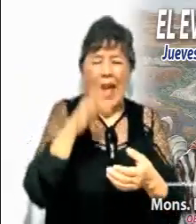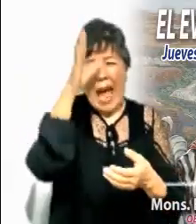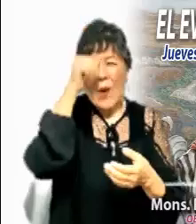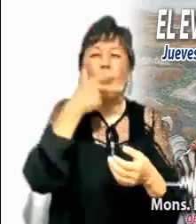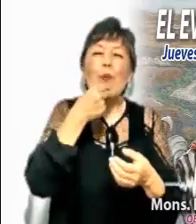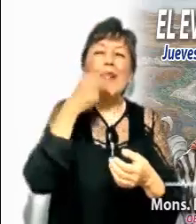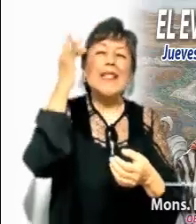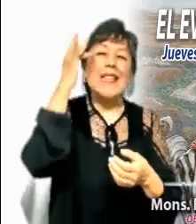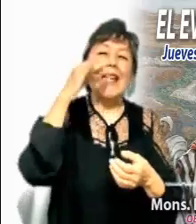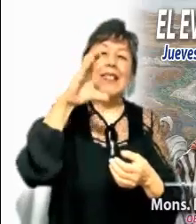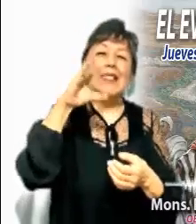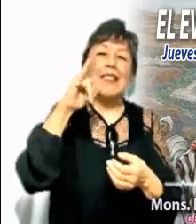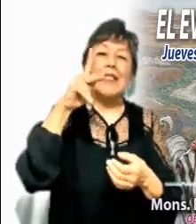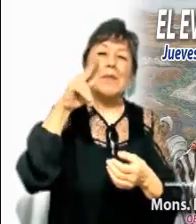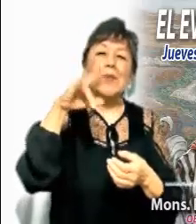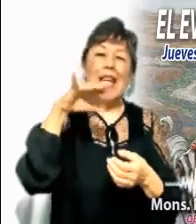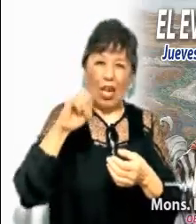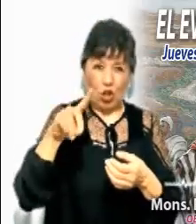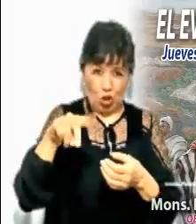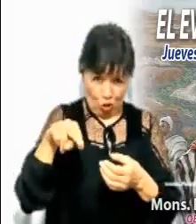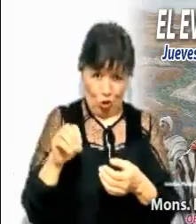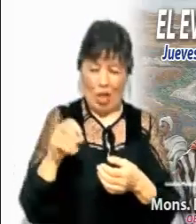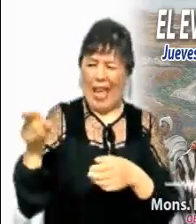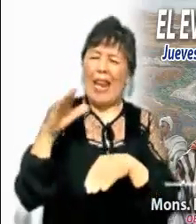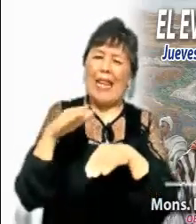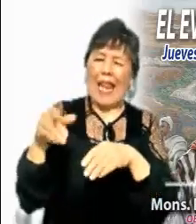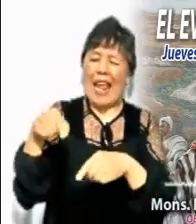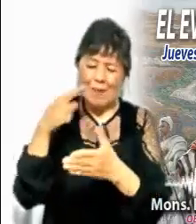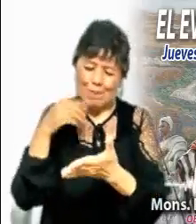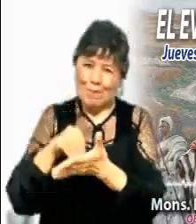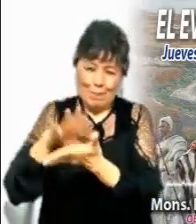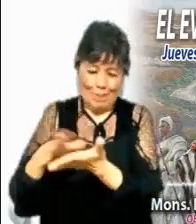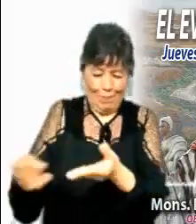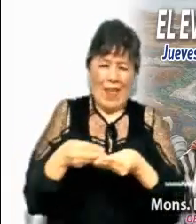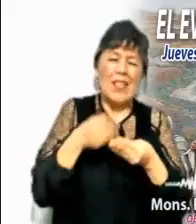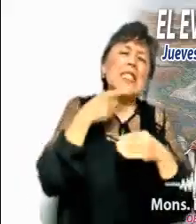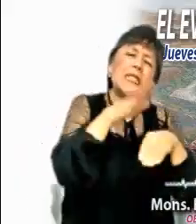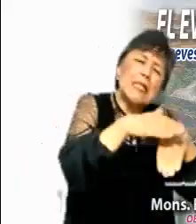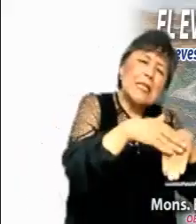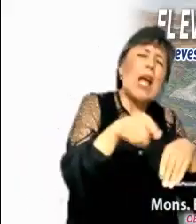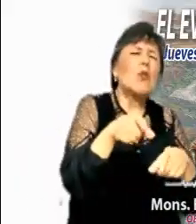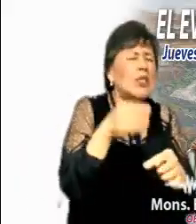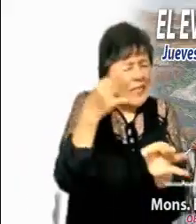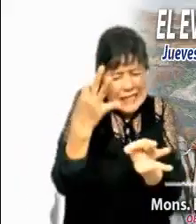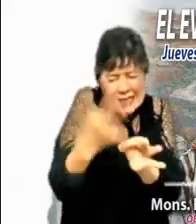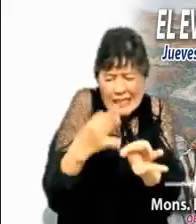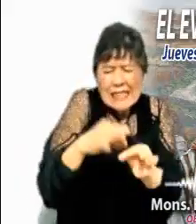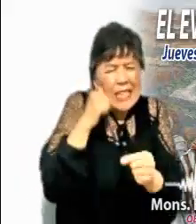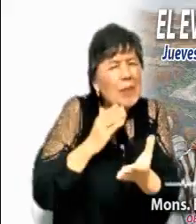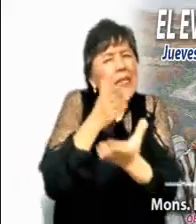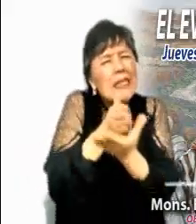Recuerda a San Cipriano recogiendo un pensamiento compartido por los padres. Asiste con acididad